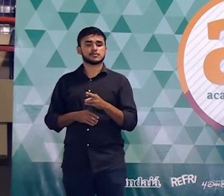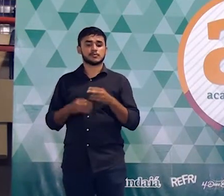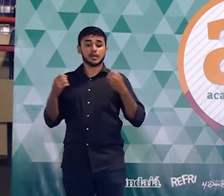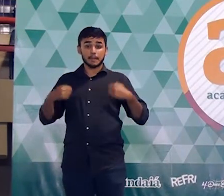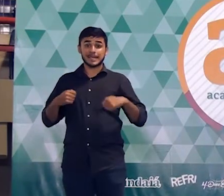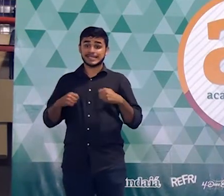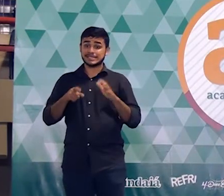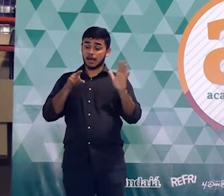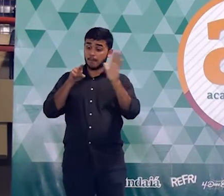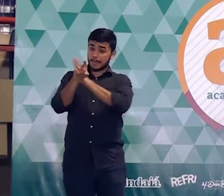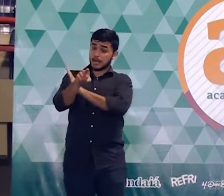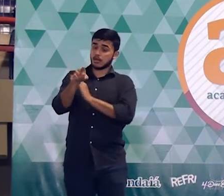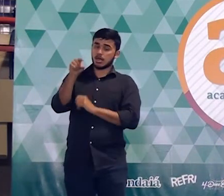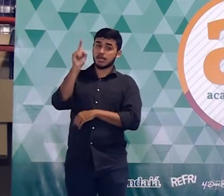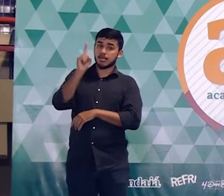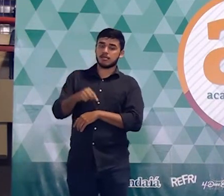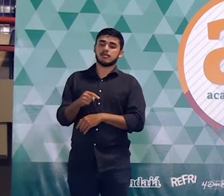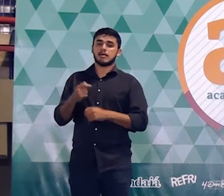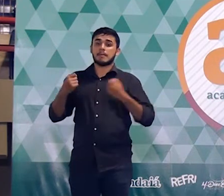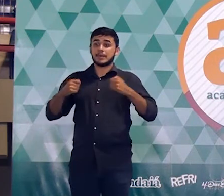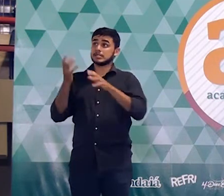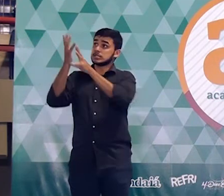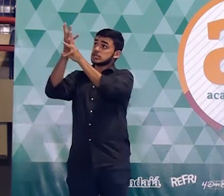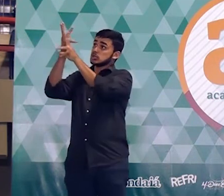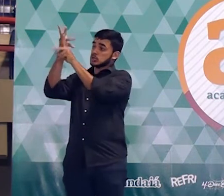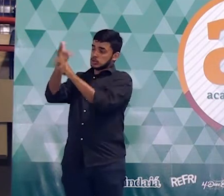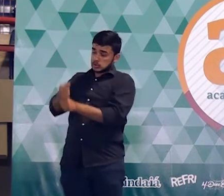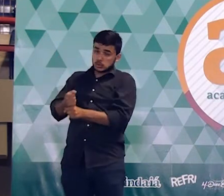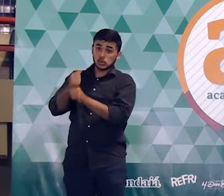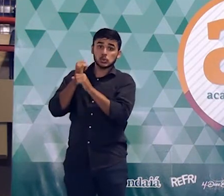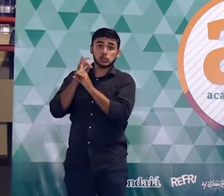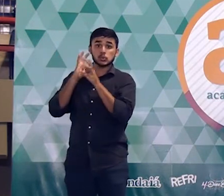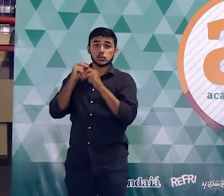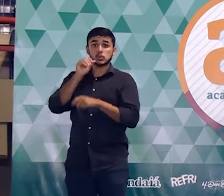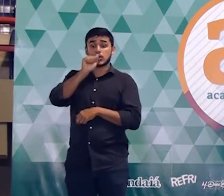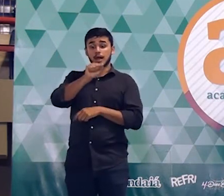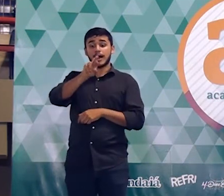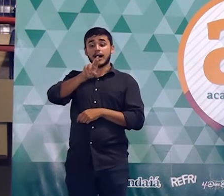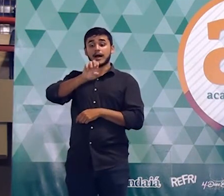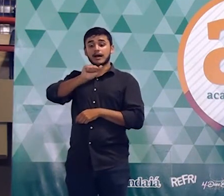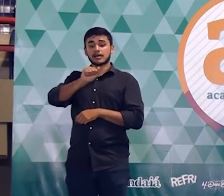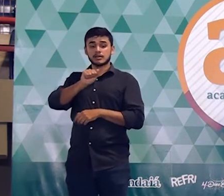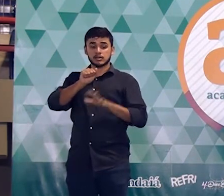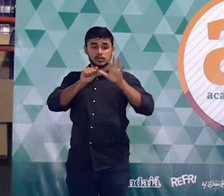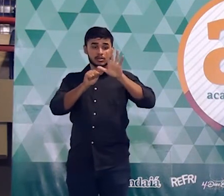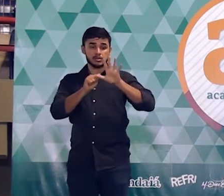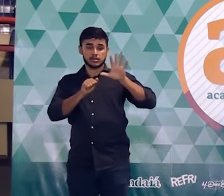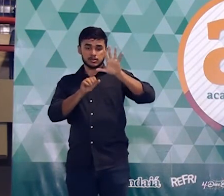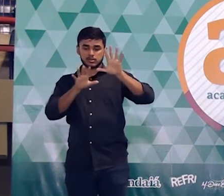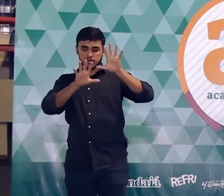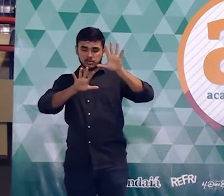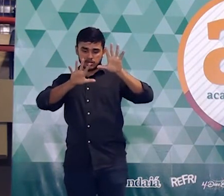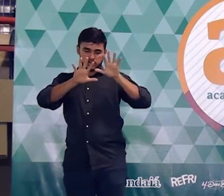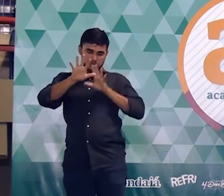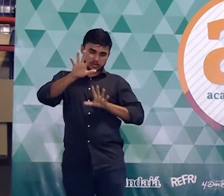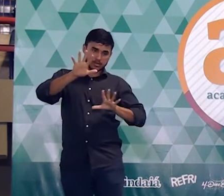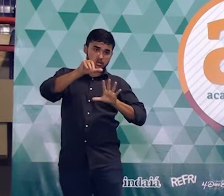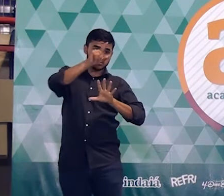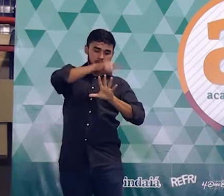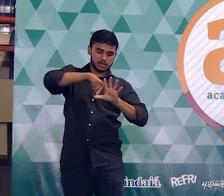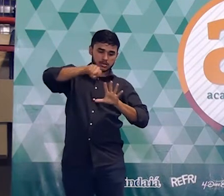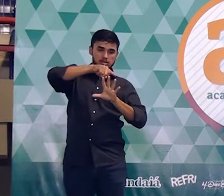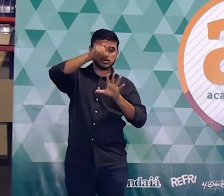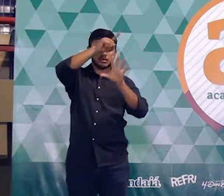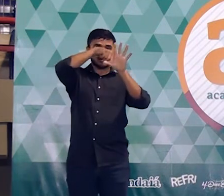enunciado pediu pra gente fazer o cálculo da soma total eu quero saber a área toda que foi queimada a área toda queimada não